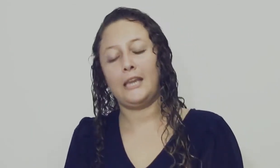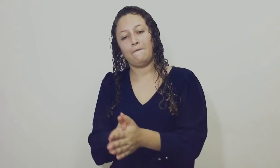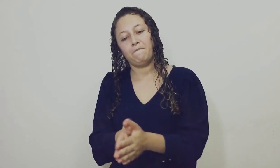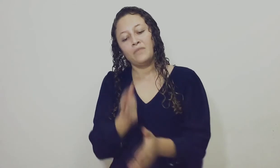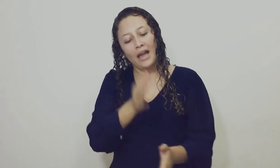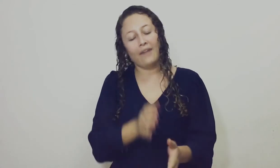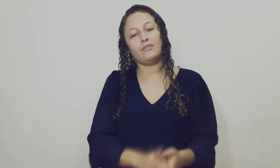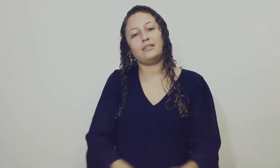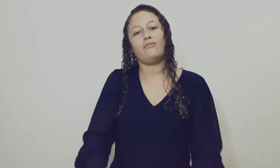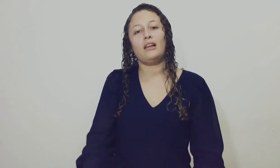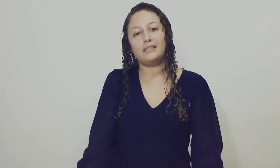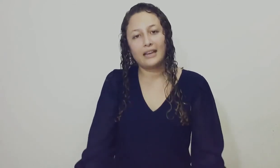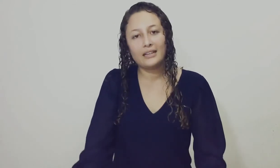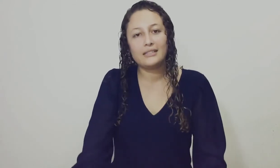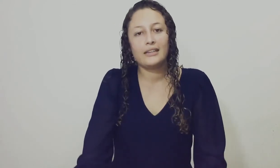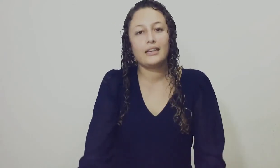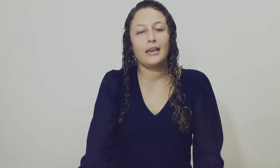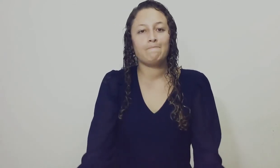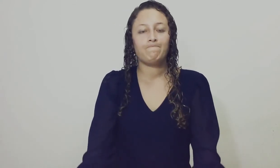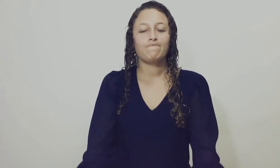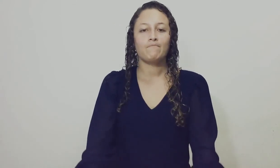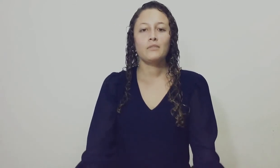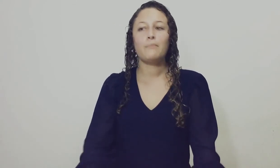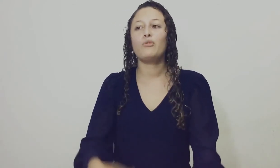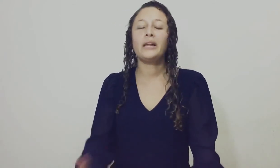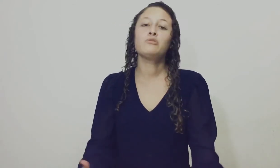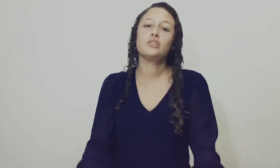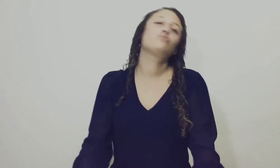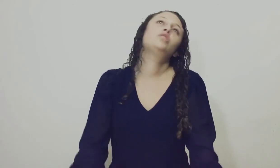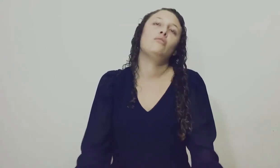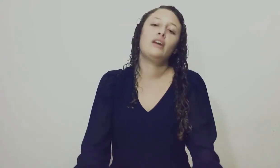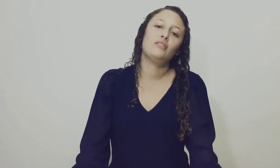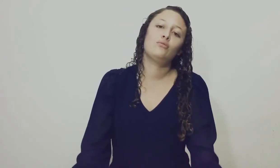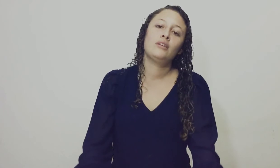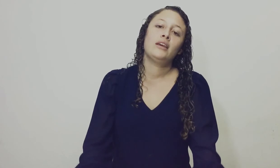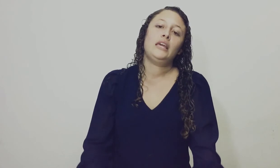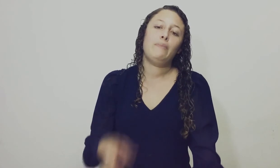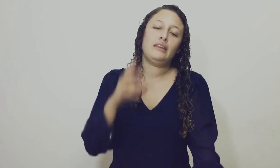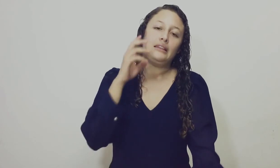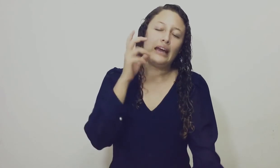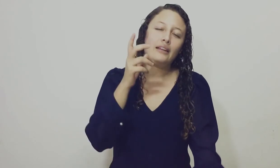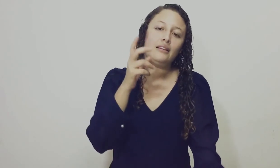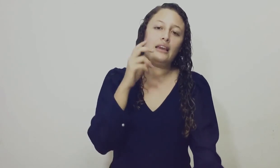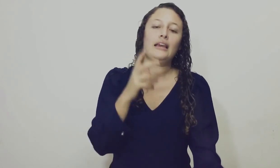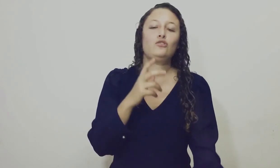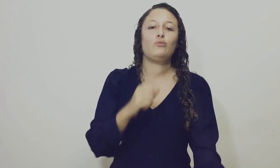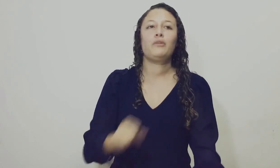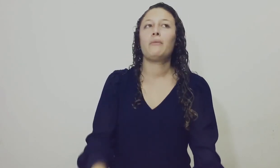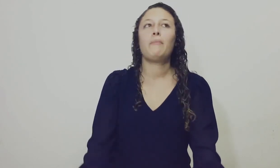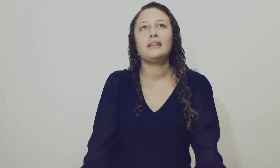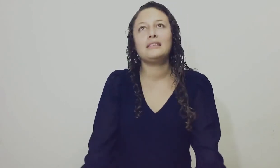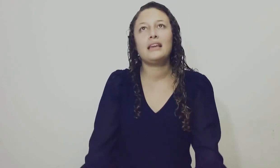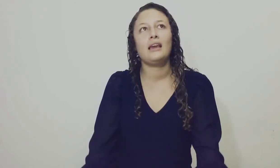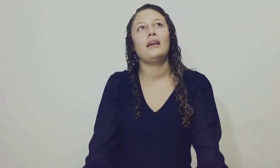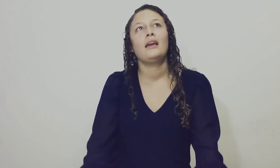profecía Antes de finalizar Quisiera que Pudiéramos Escuchar un tanto Meditar En esto